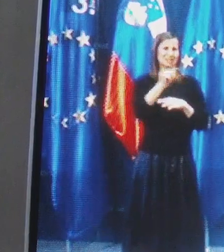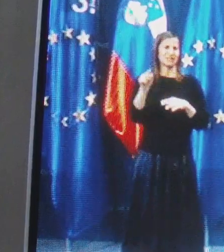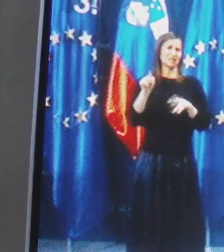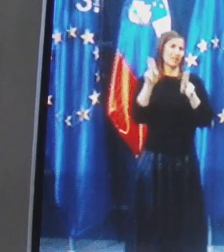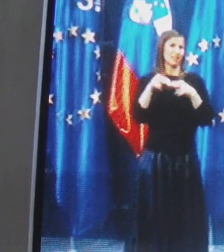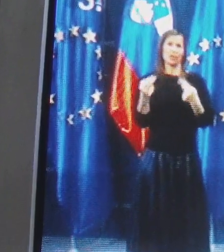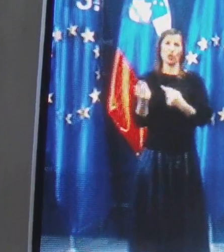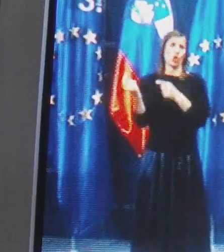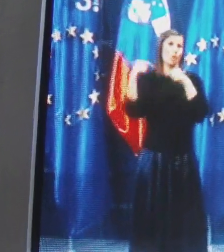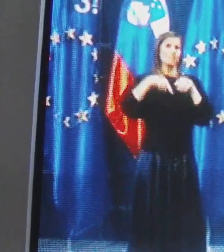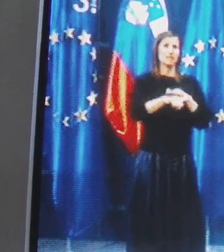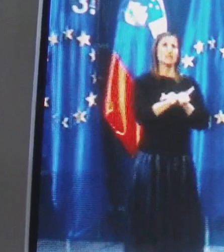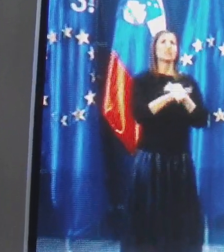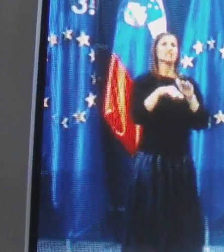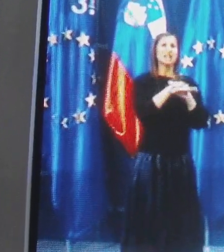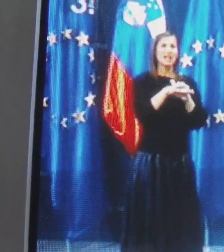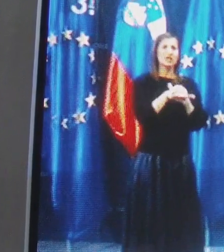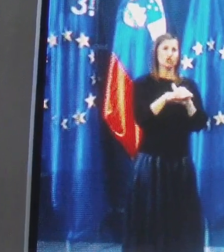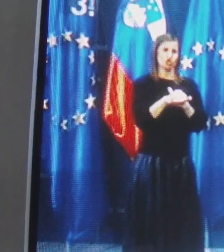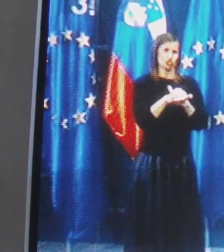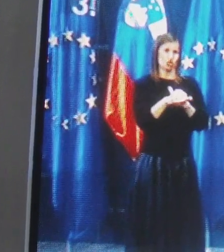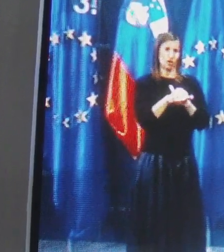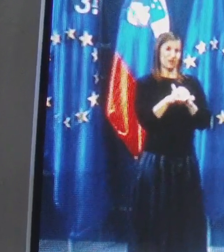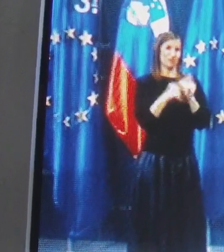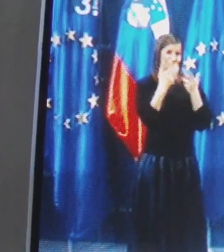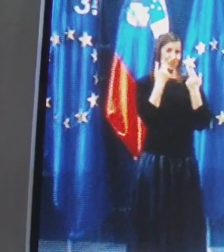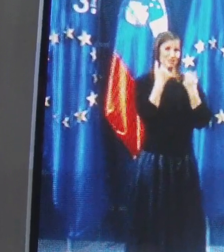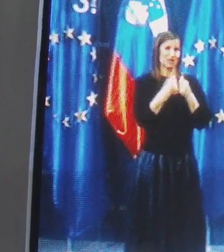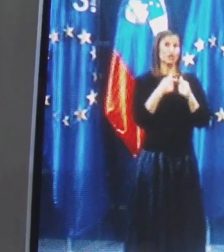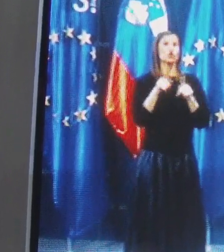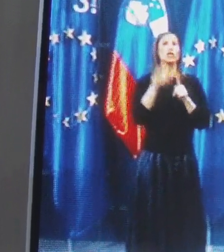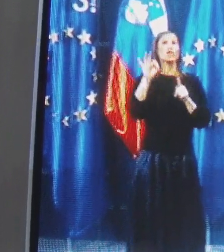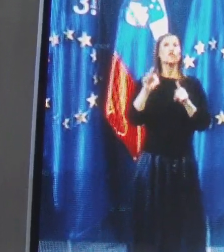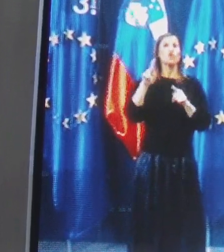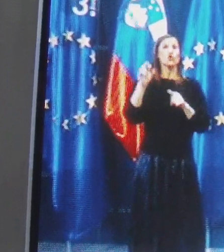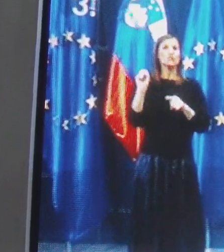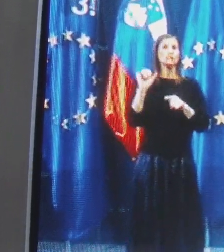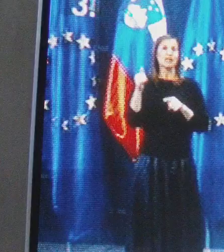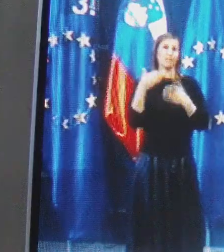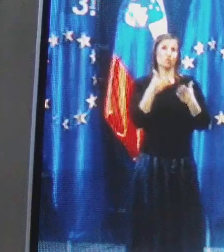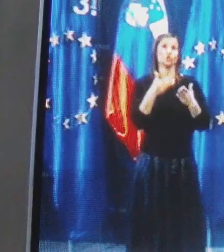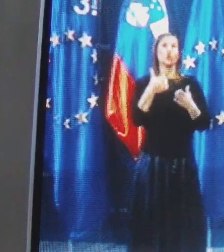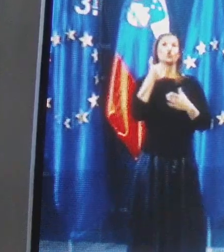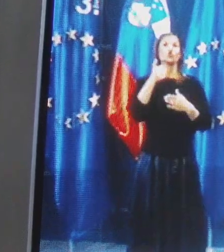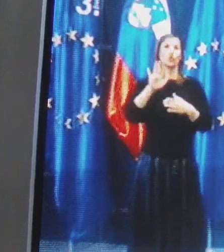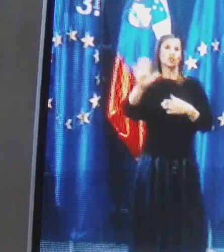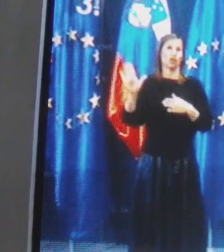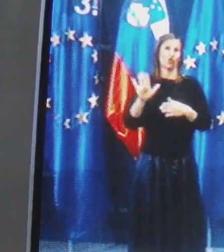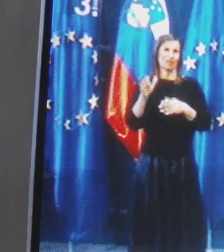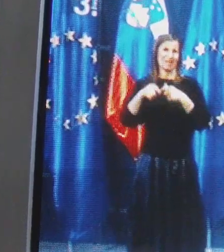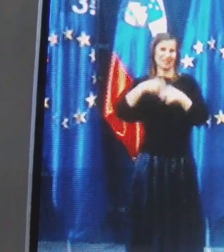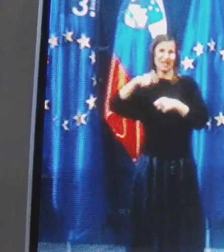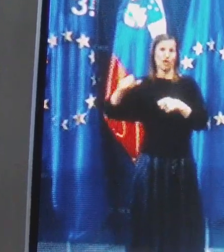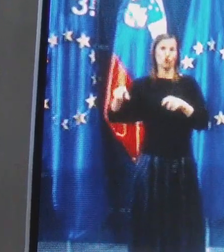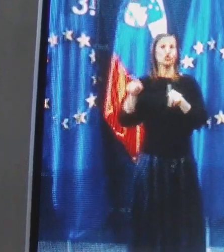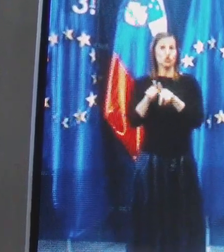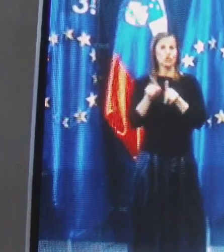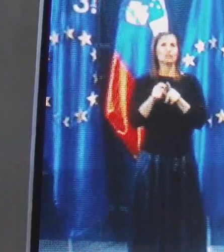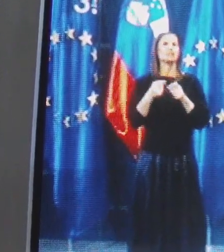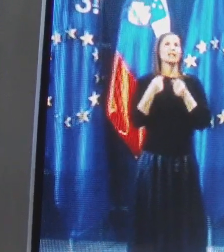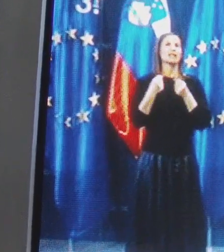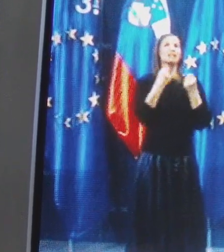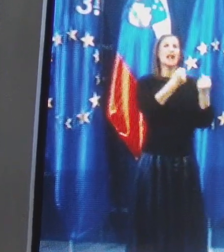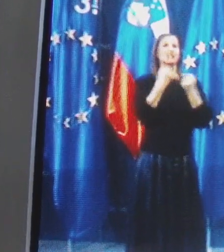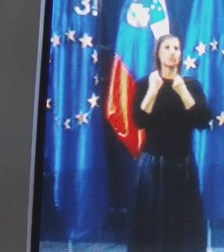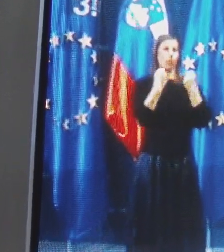nam morejo priti v skladišče po njo. Nam je tudi furs ponudo sto njihovih delovcev tudi za transportnimi sredstvi,